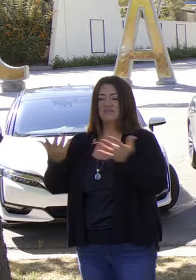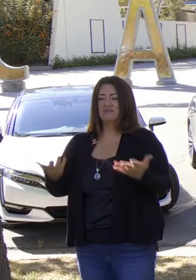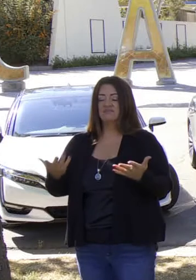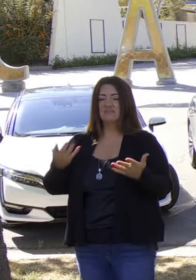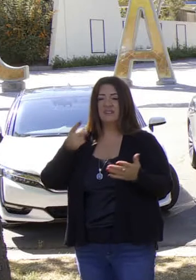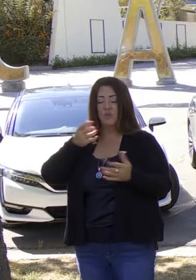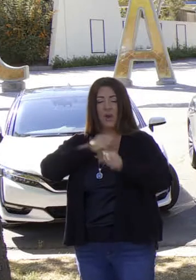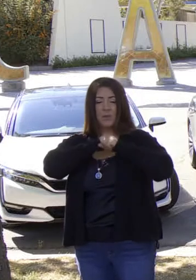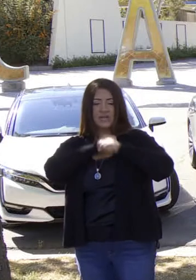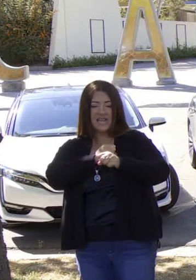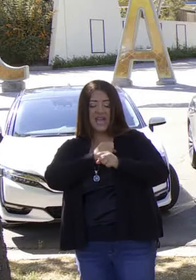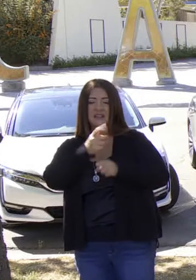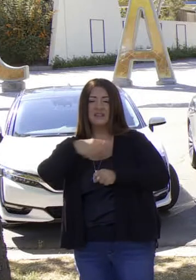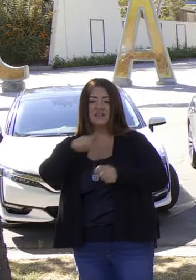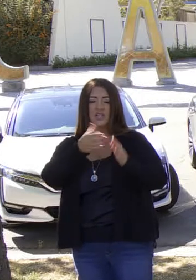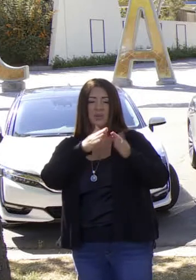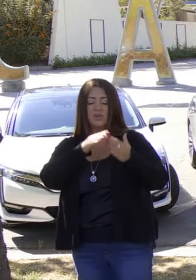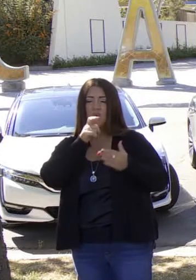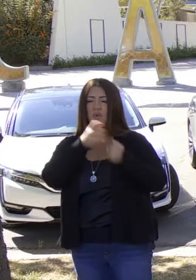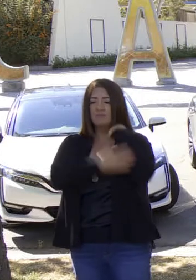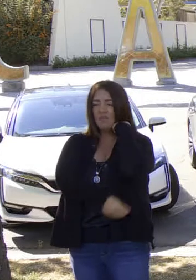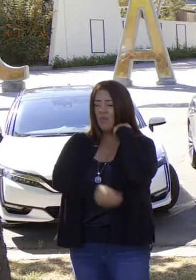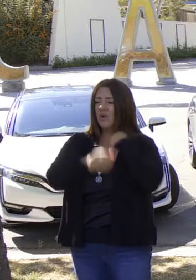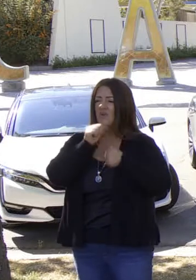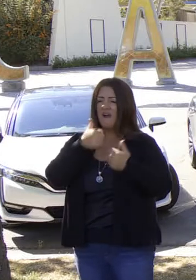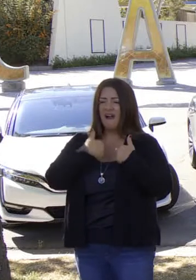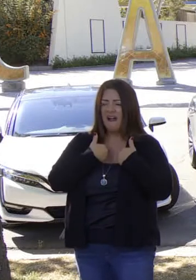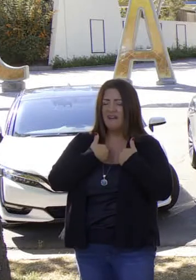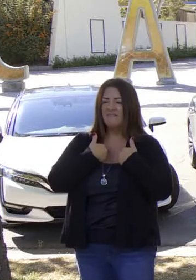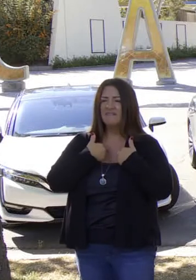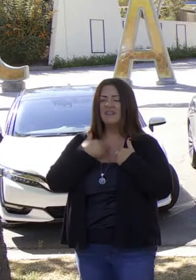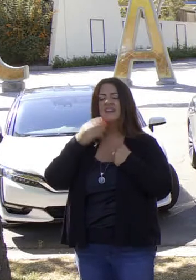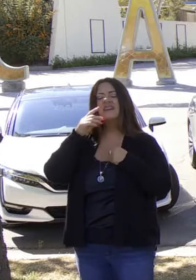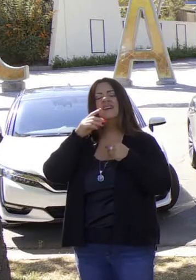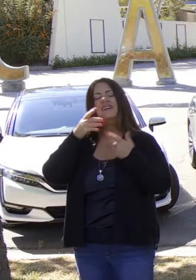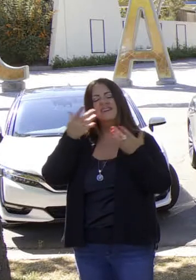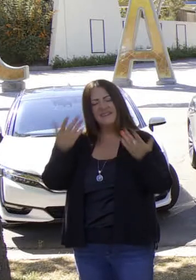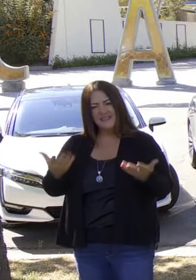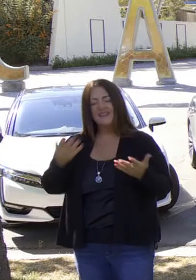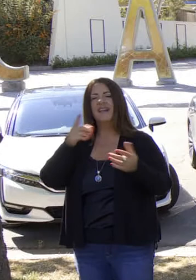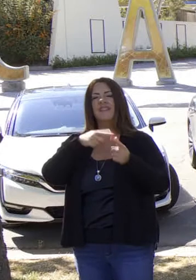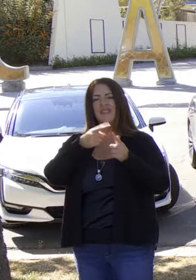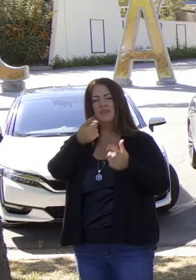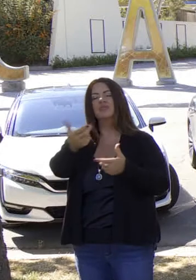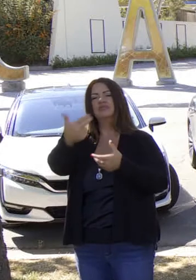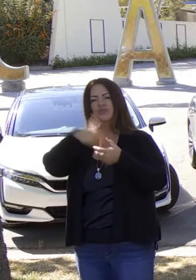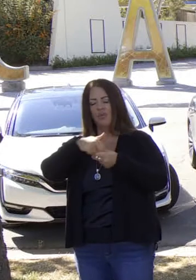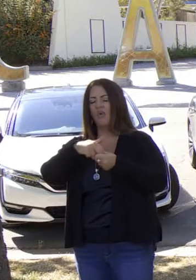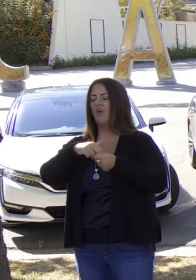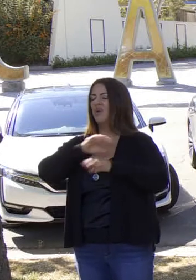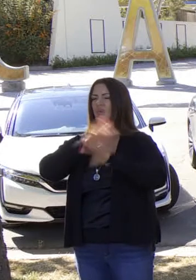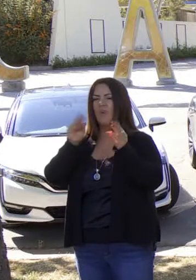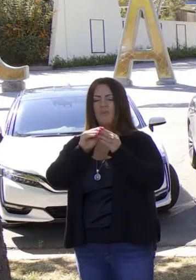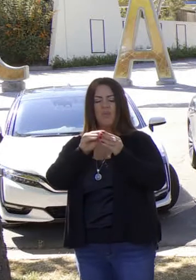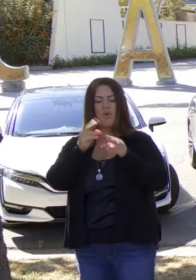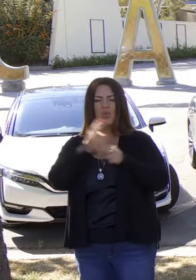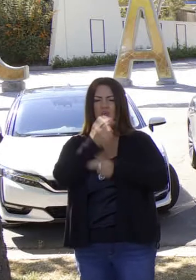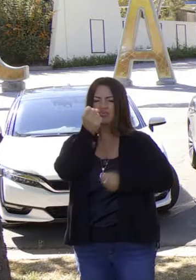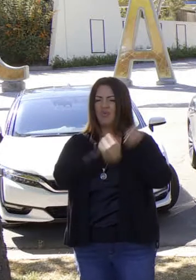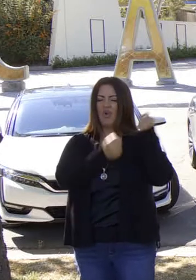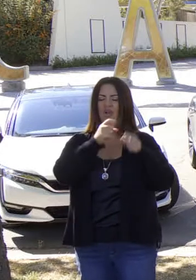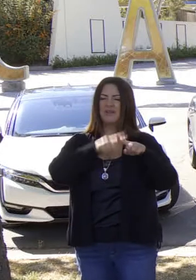que si quiere proteger estas comunidades pobres, entonces aléjese de las bombas de gasolina.